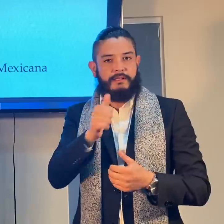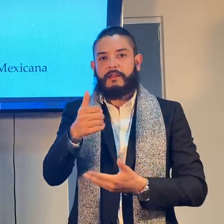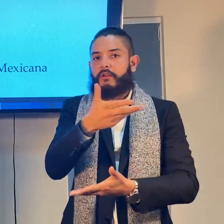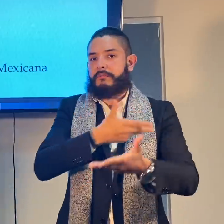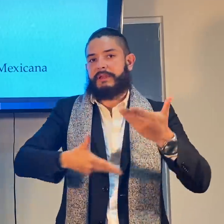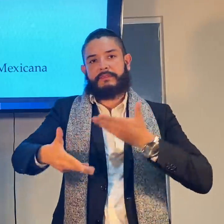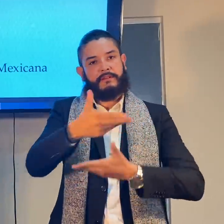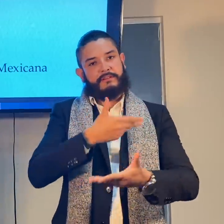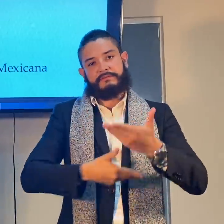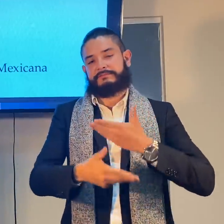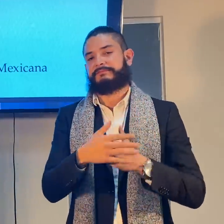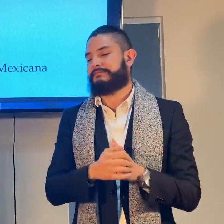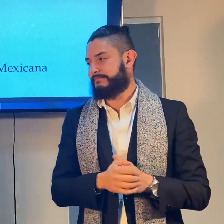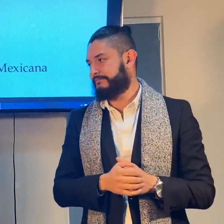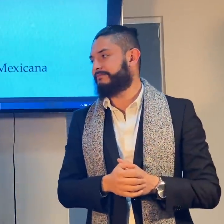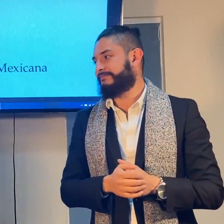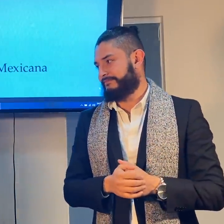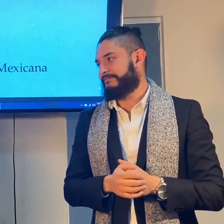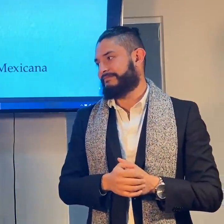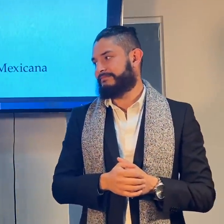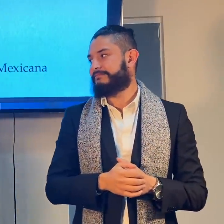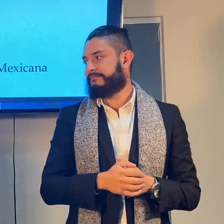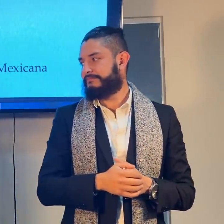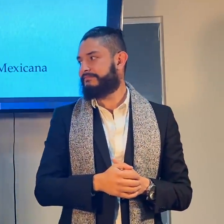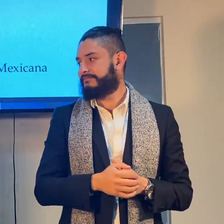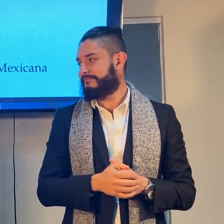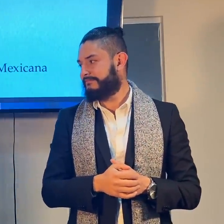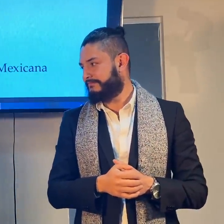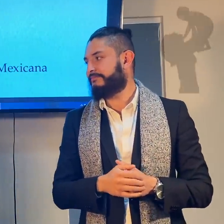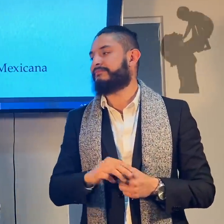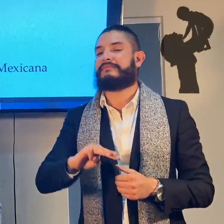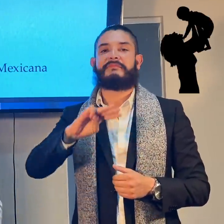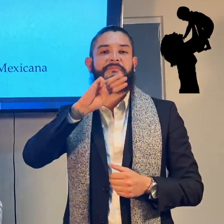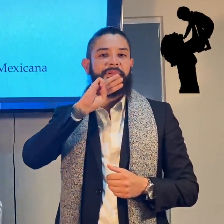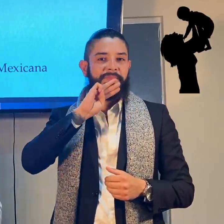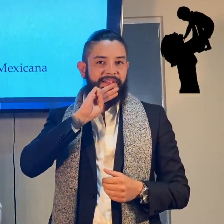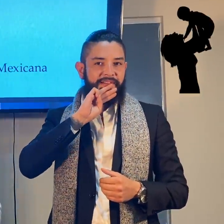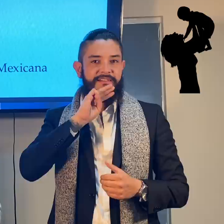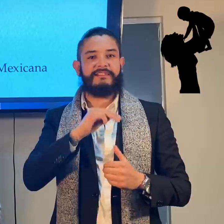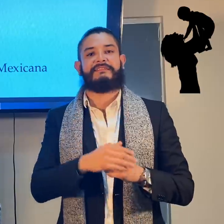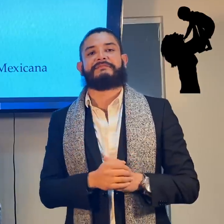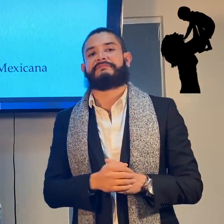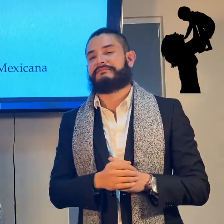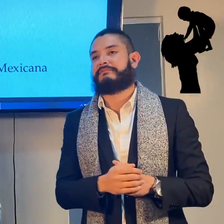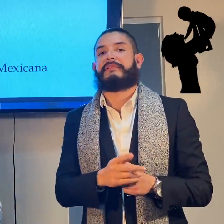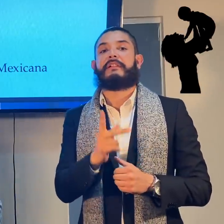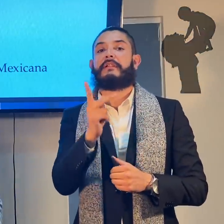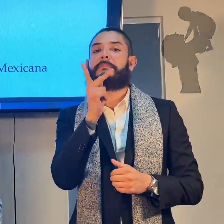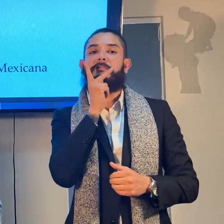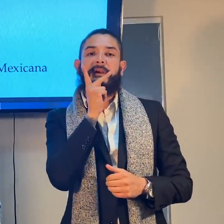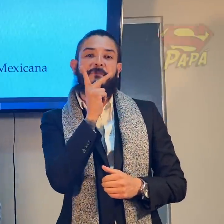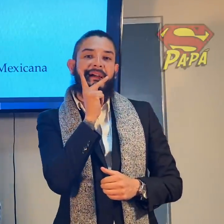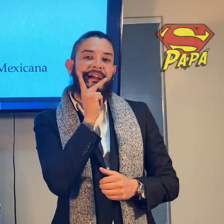hay que compartir todas las señas. La seña de mamá, papá,